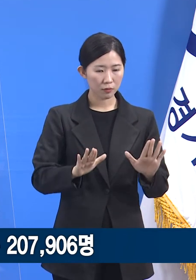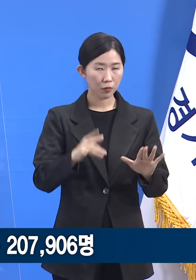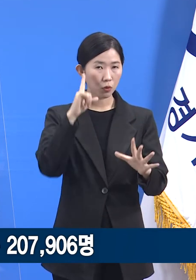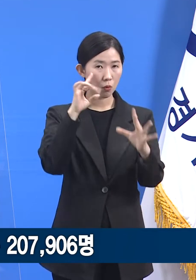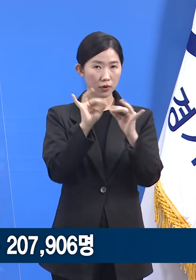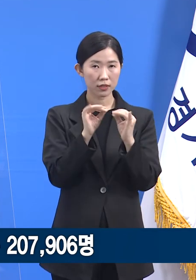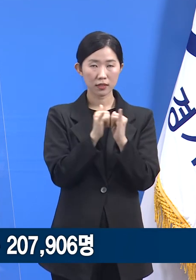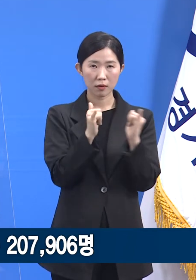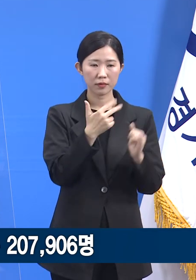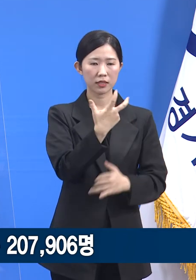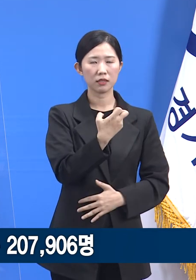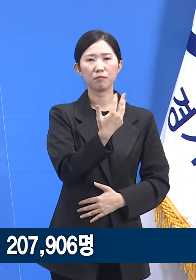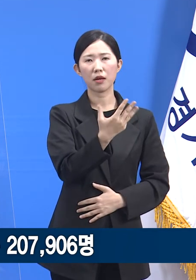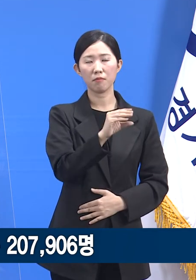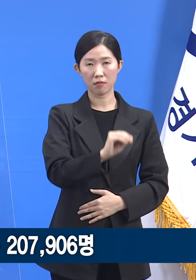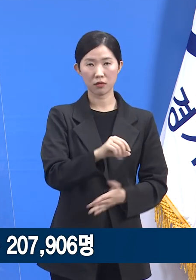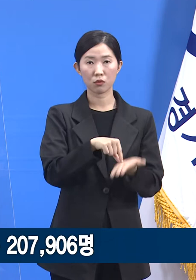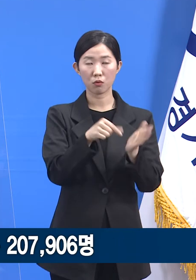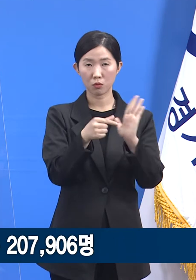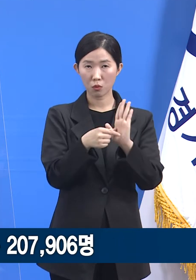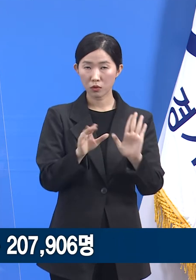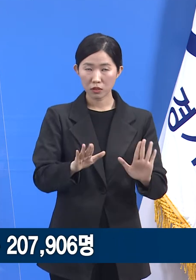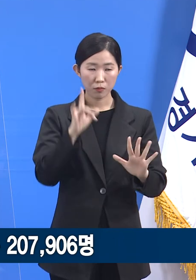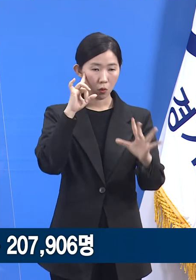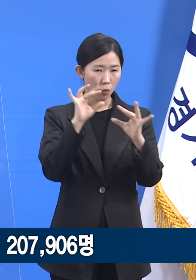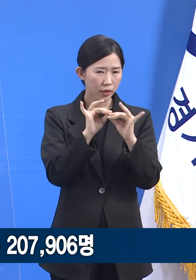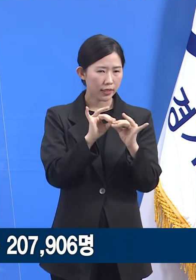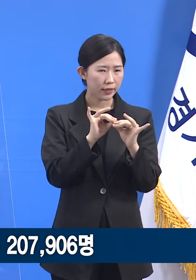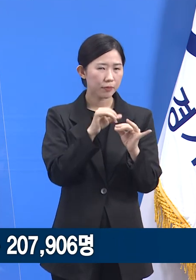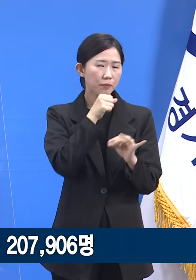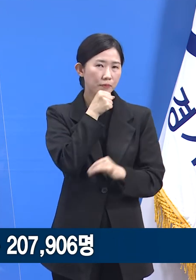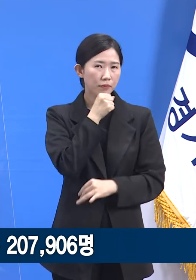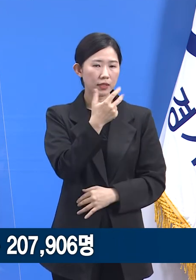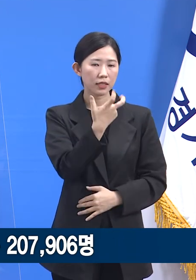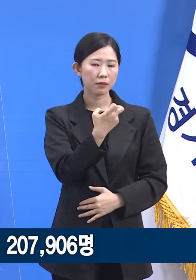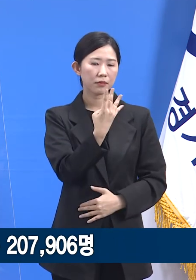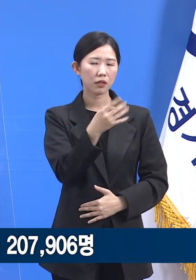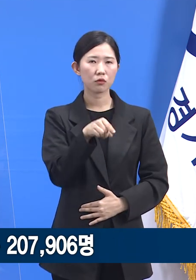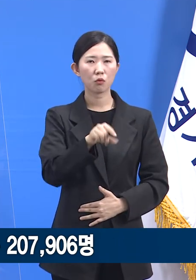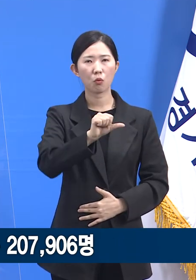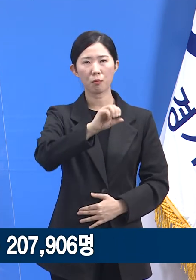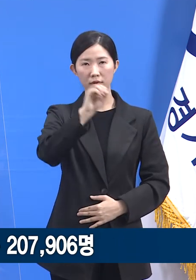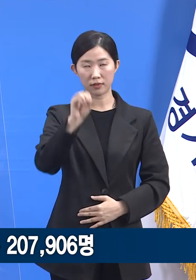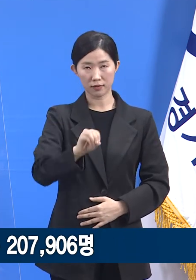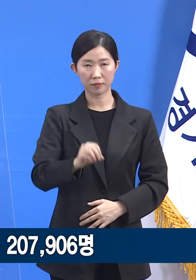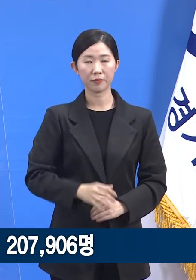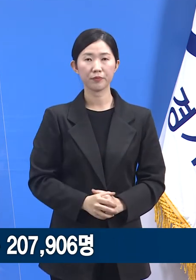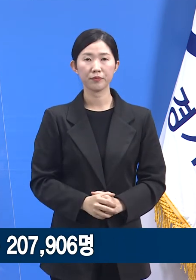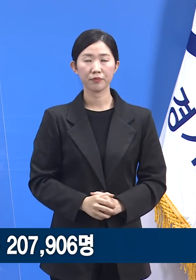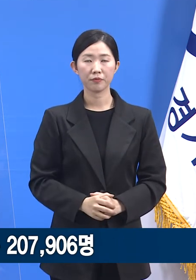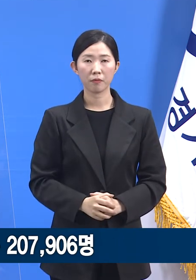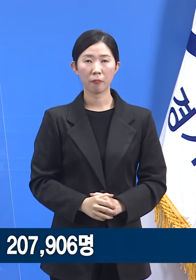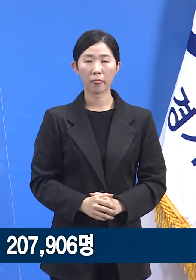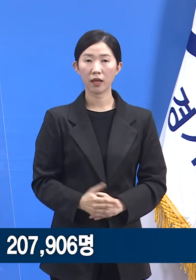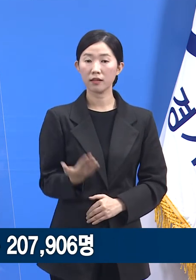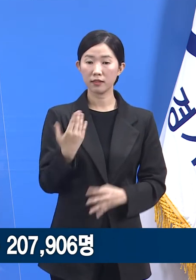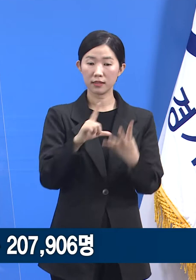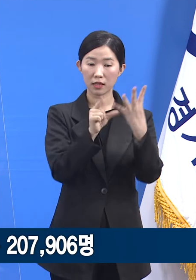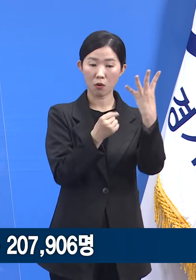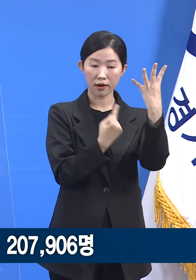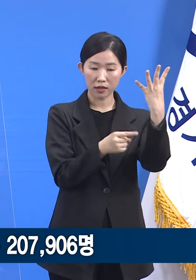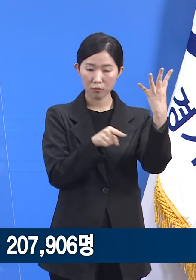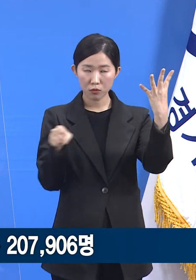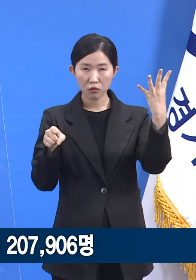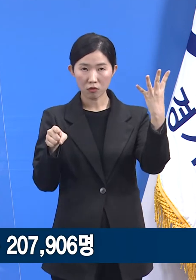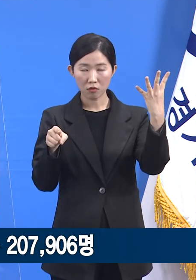,811명으로 동의율은 현재 74.5%입니다. 지난 1일부터 75세